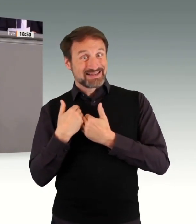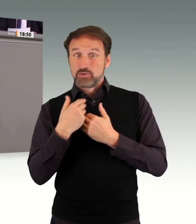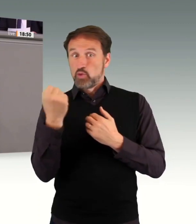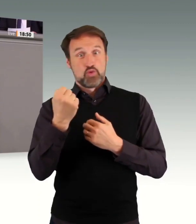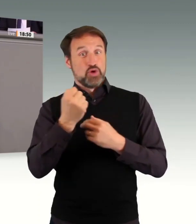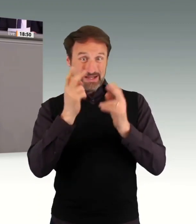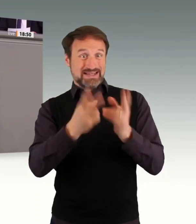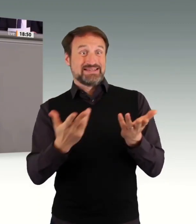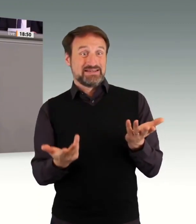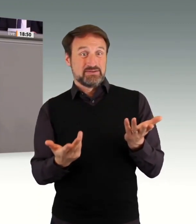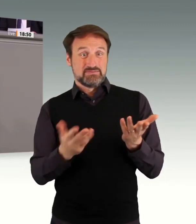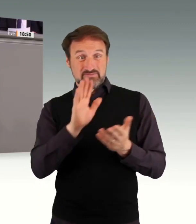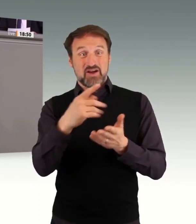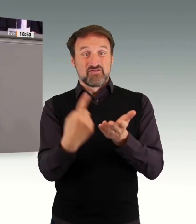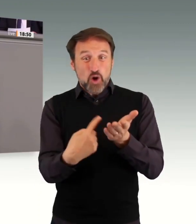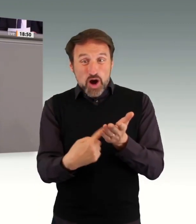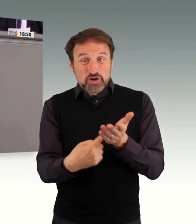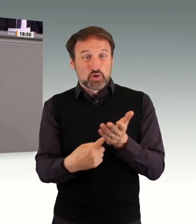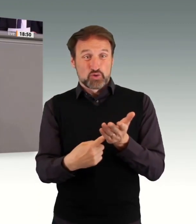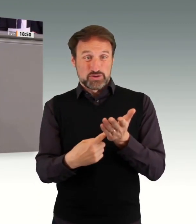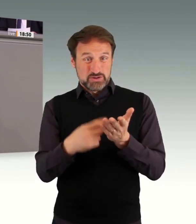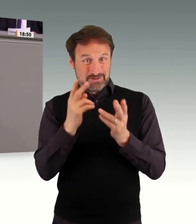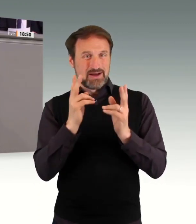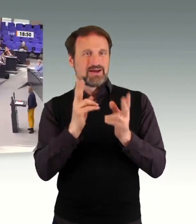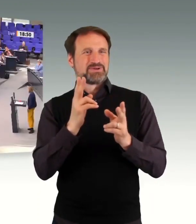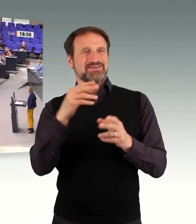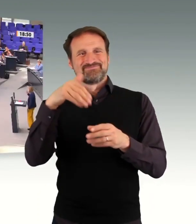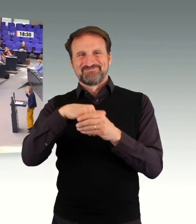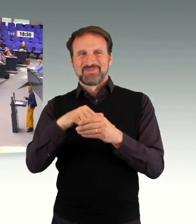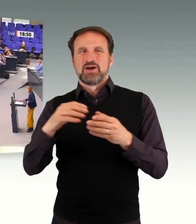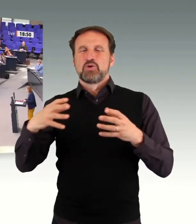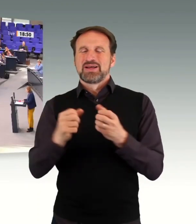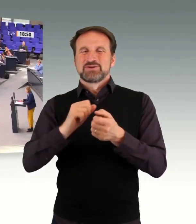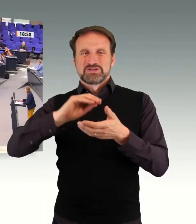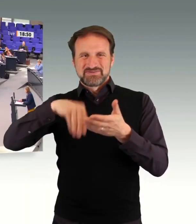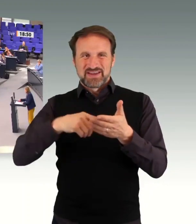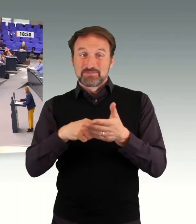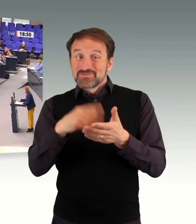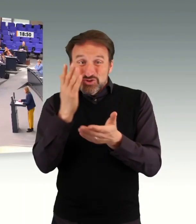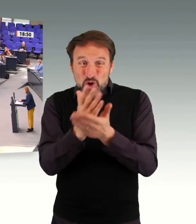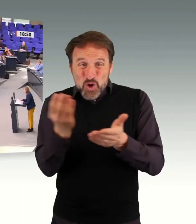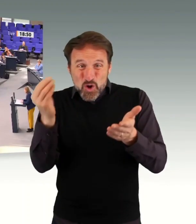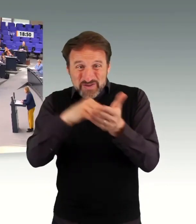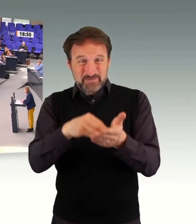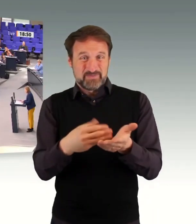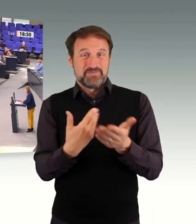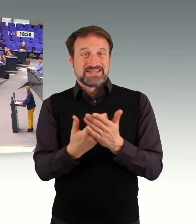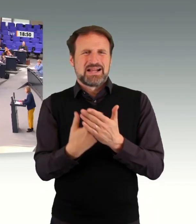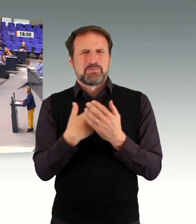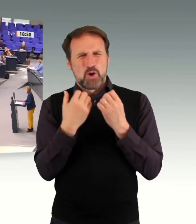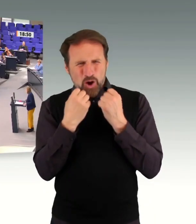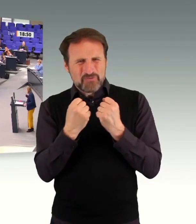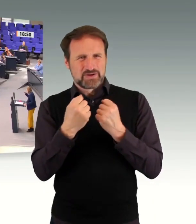nicht ausreichend Zeit gehabt hätten, all das umzusetzen, was Sie heute und auch beim letzten Mal an guten Dingen